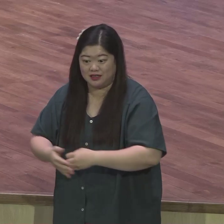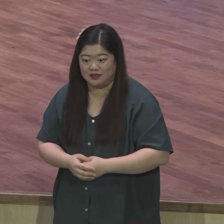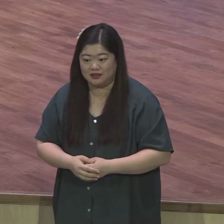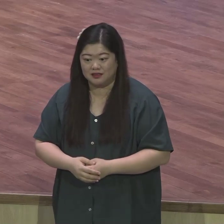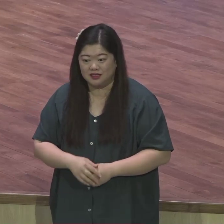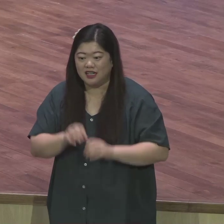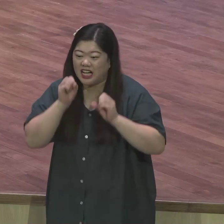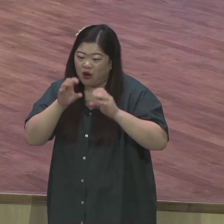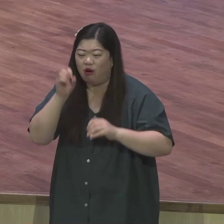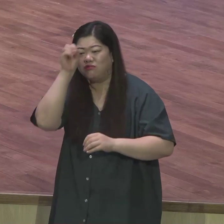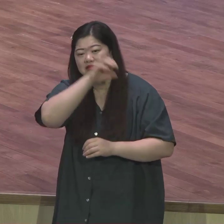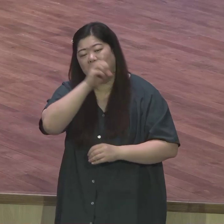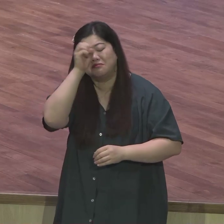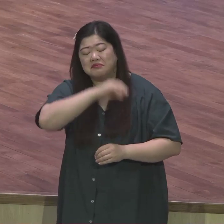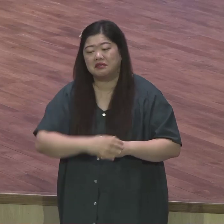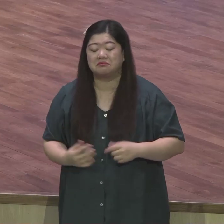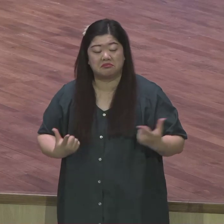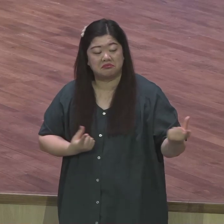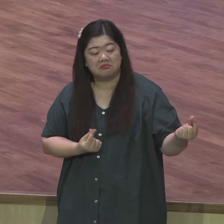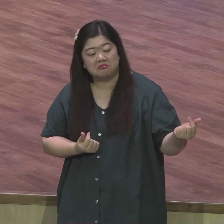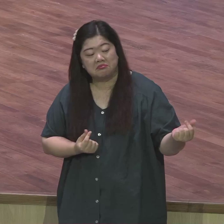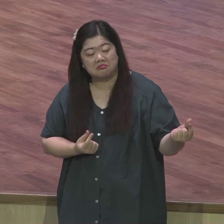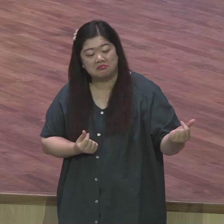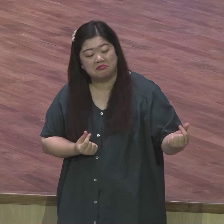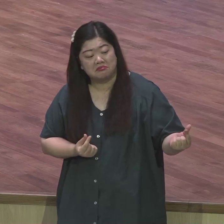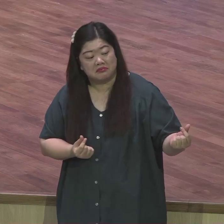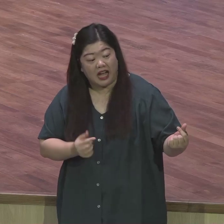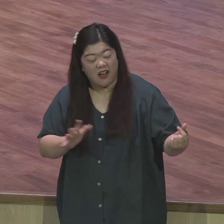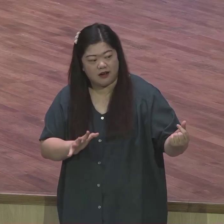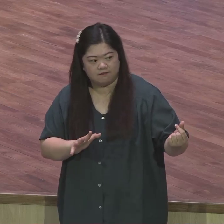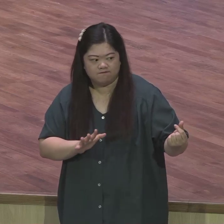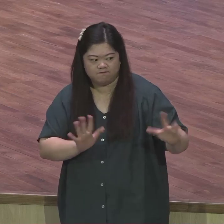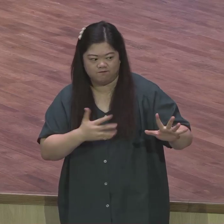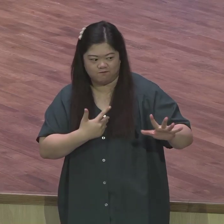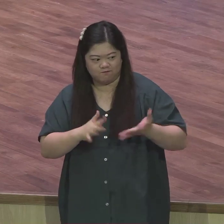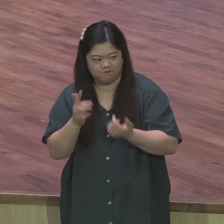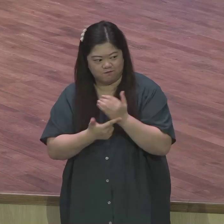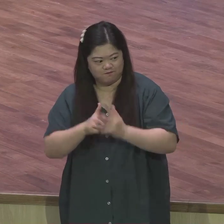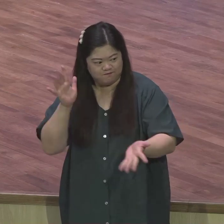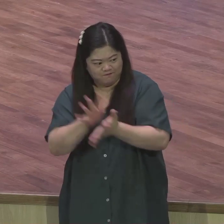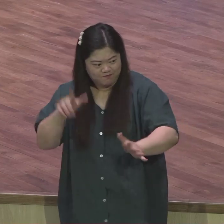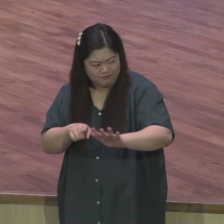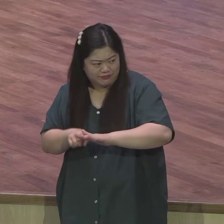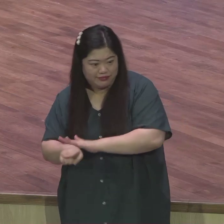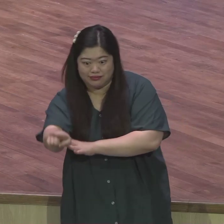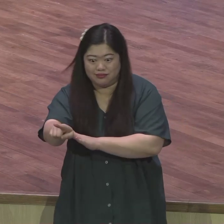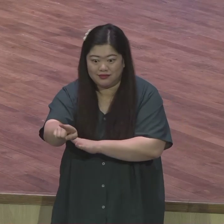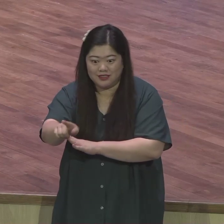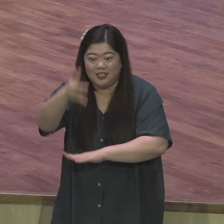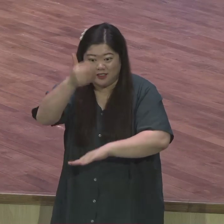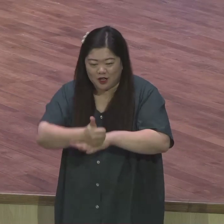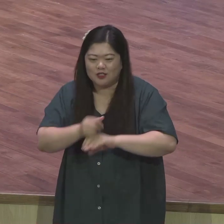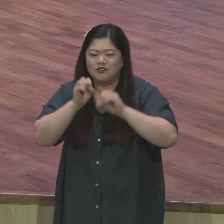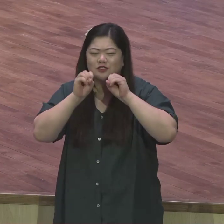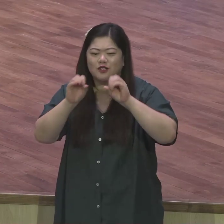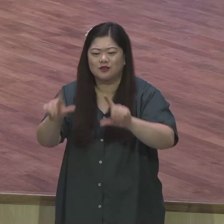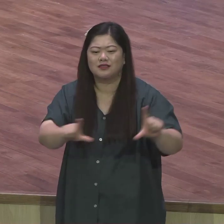영계 성도들 생명살인 열망을 날마다 새롭게 불태우면서 멋진 전도 작품 만드시기를 재물로